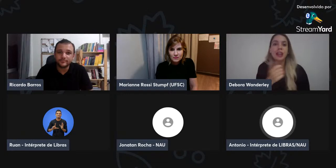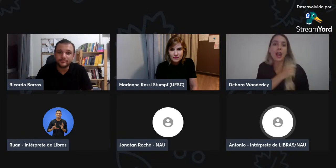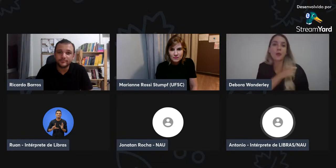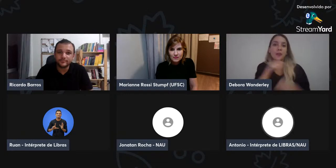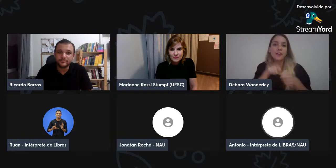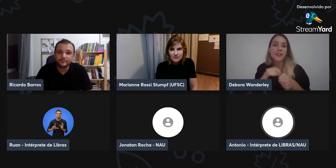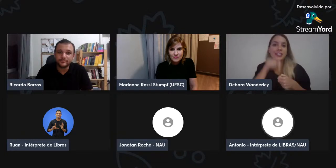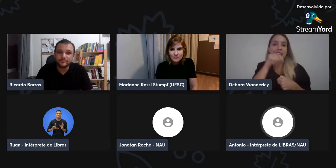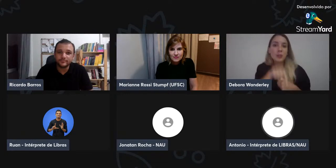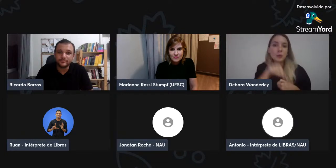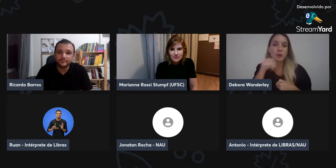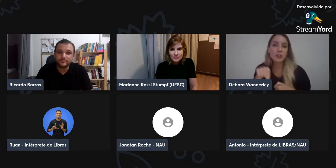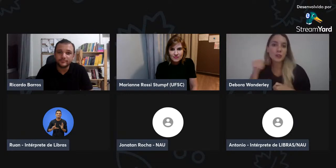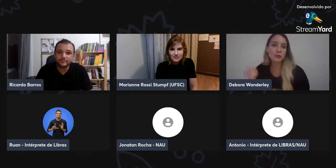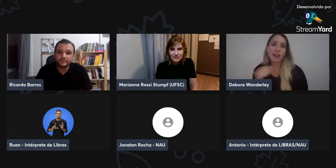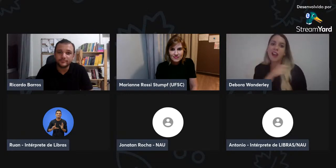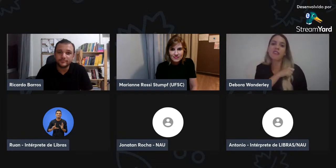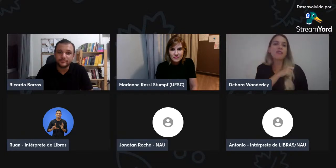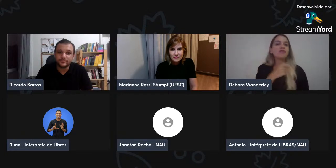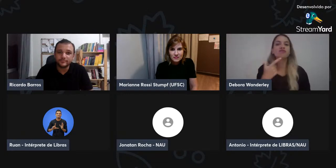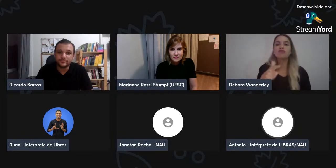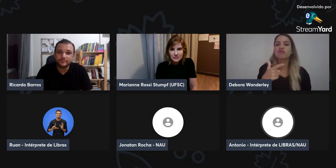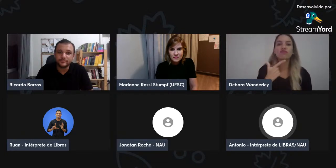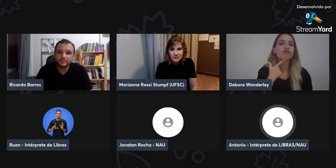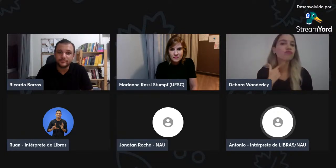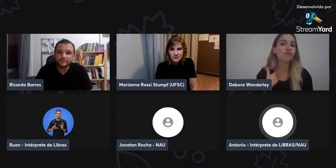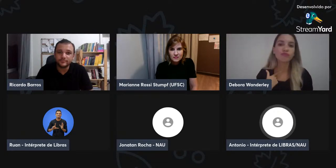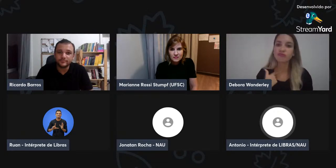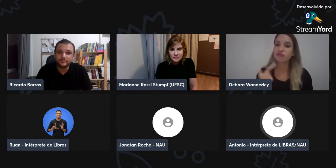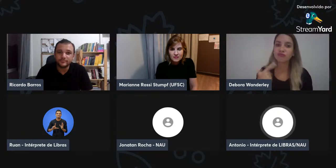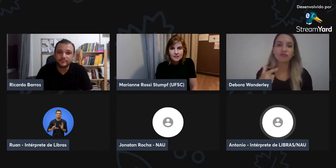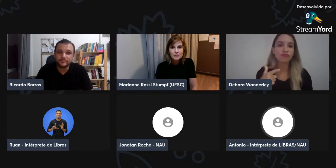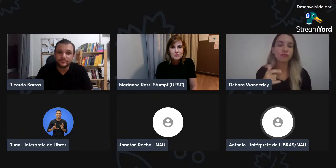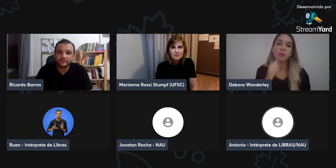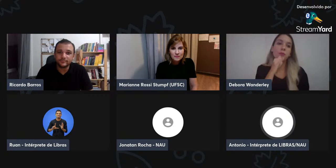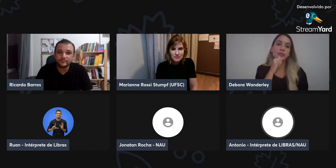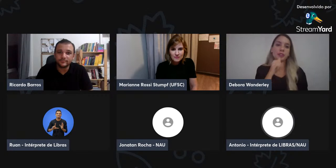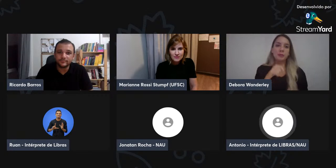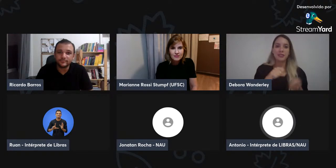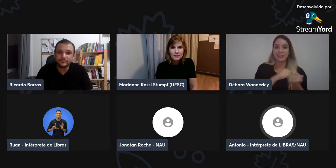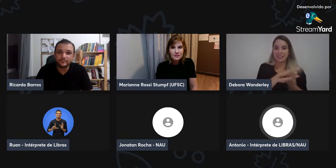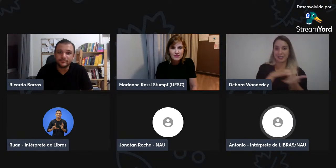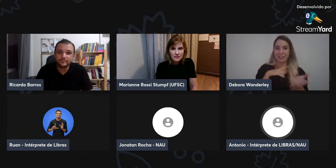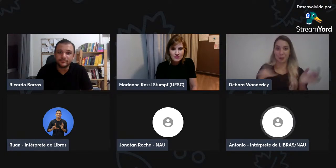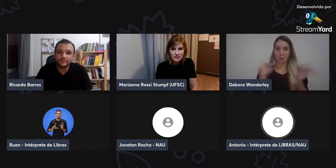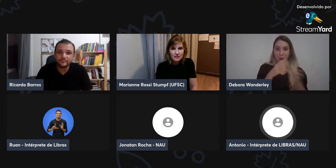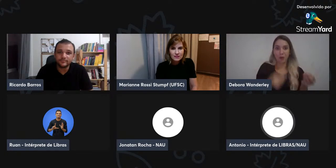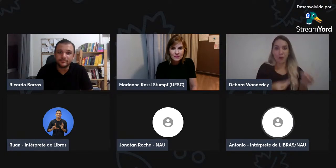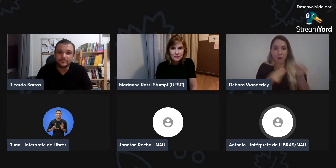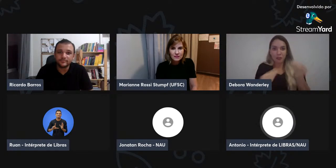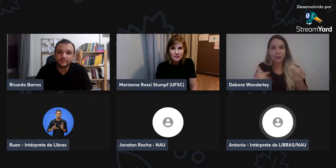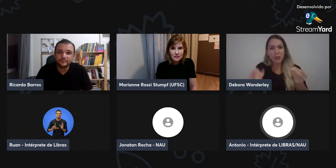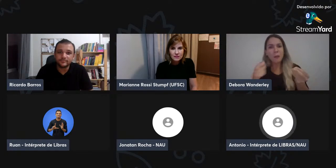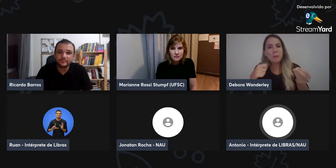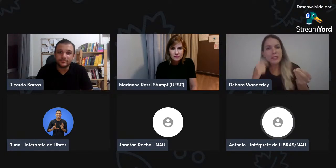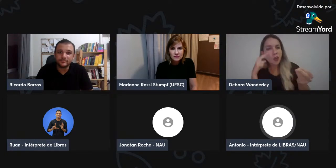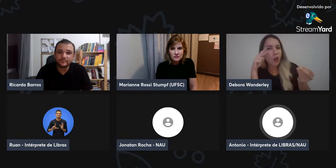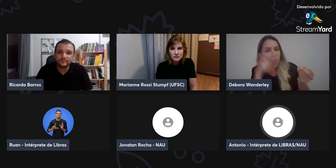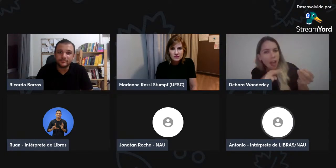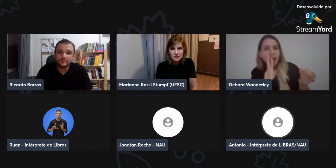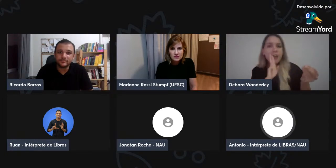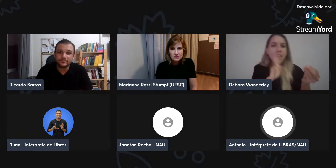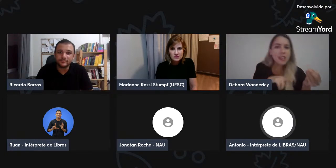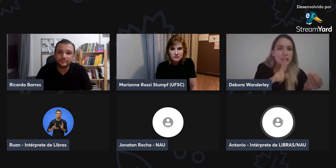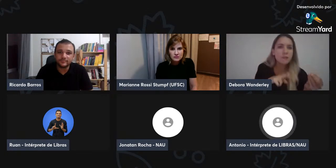alguns alunos começaram a pedir, que eles começaram a pedir para alguns alunos